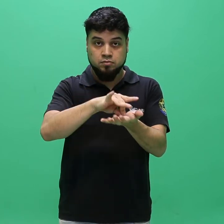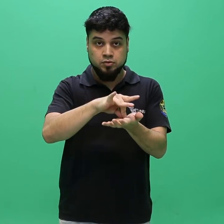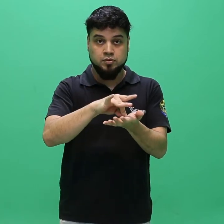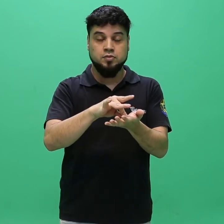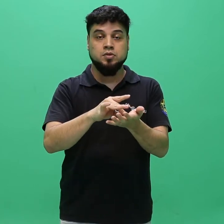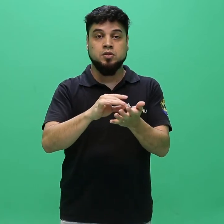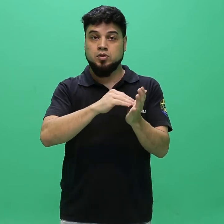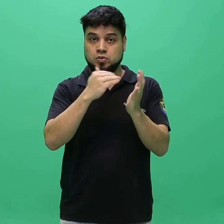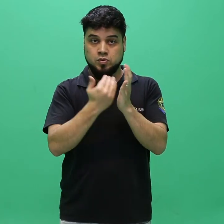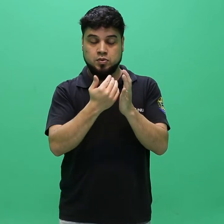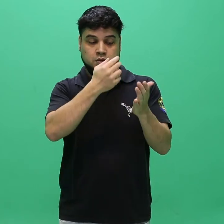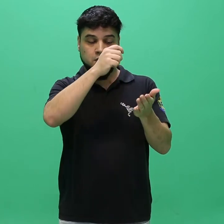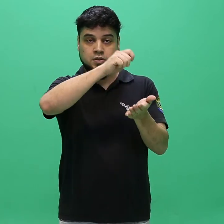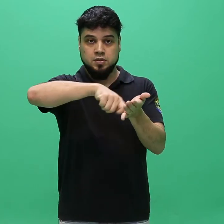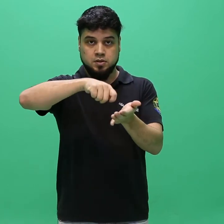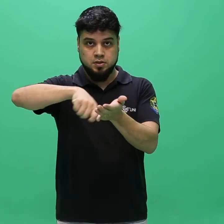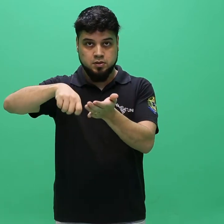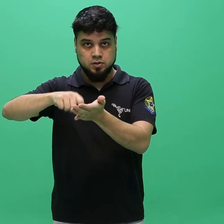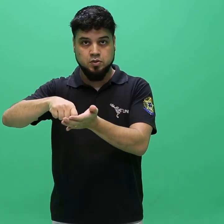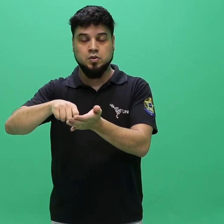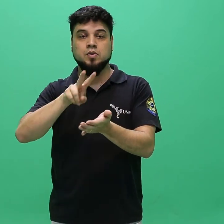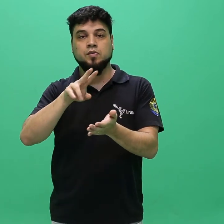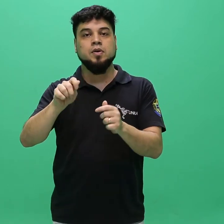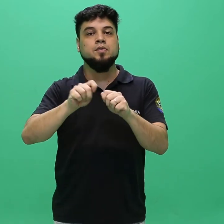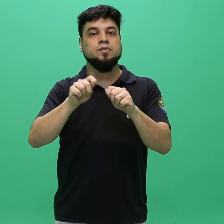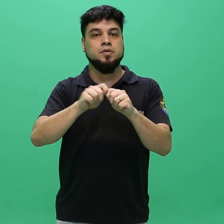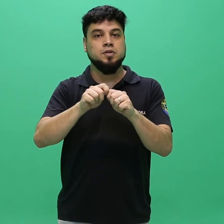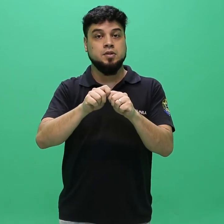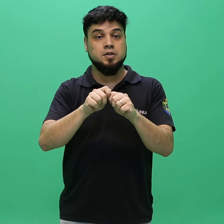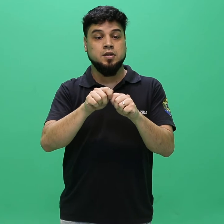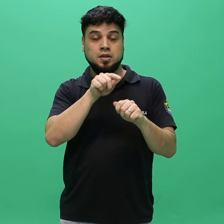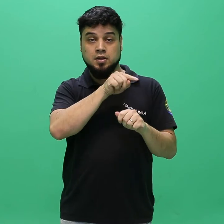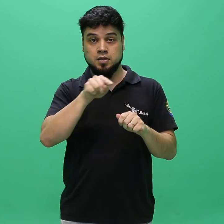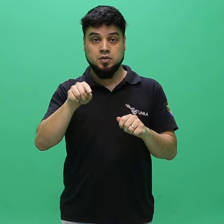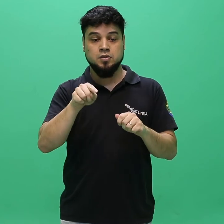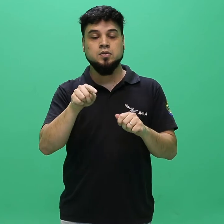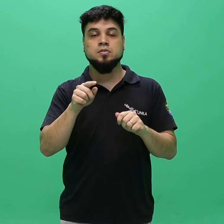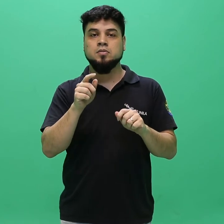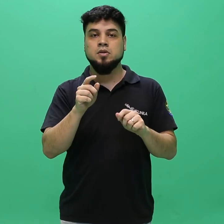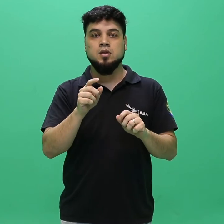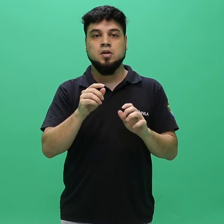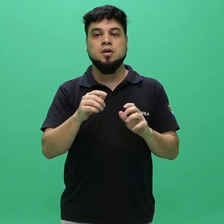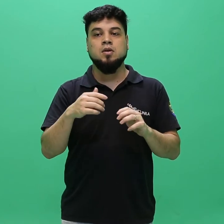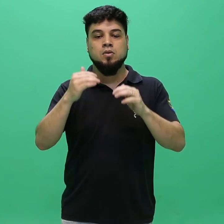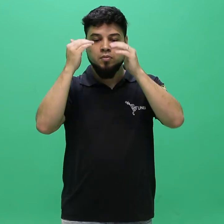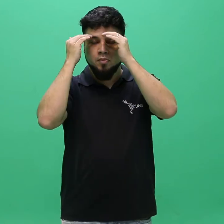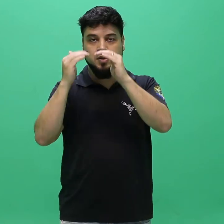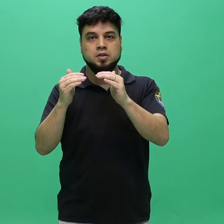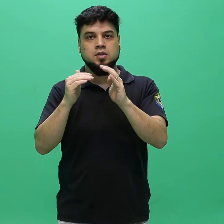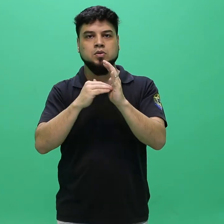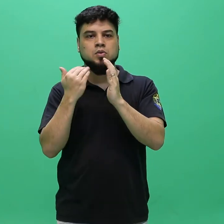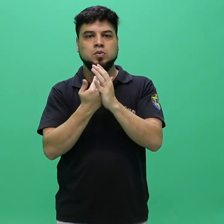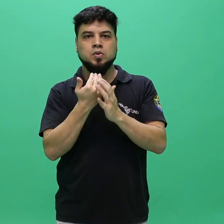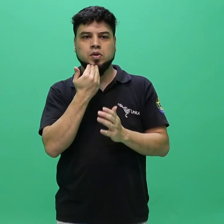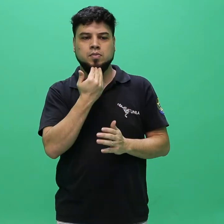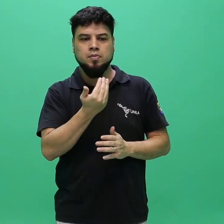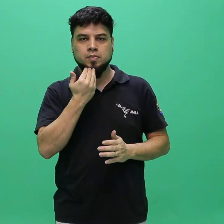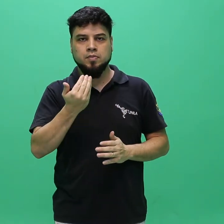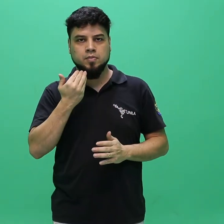realizada com base nas informações prestadas pelos candidatos no formulário eletrônico